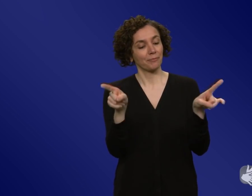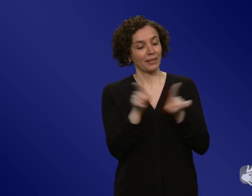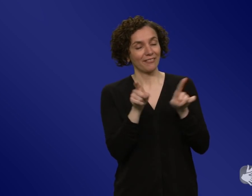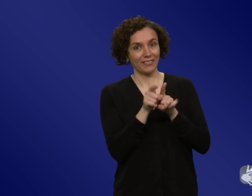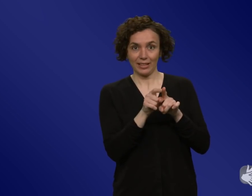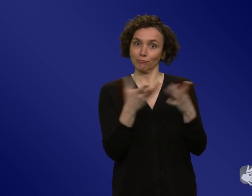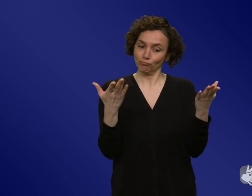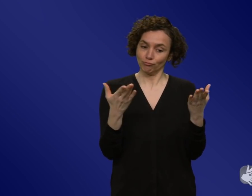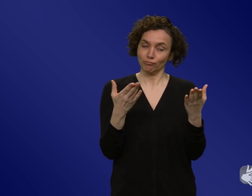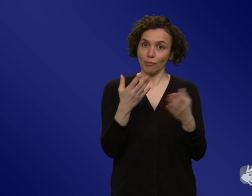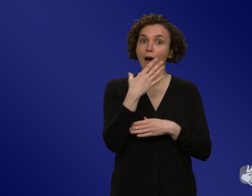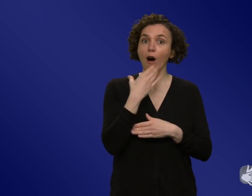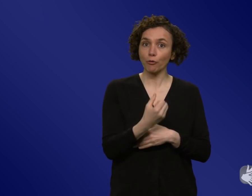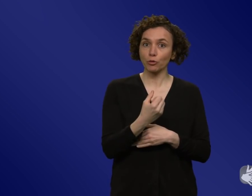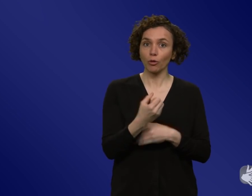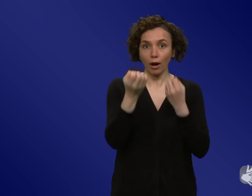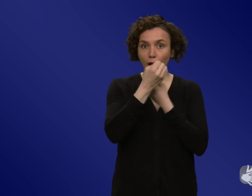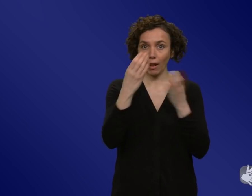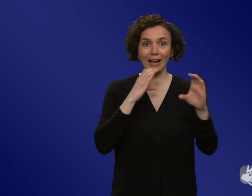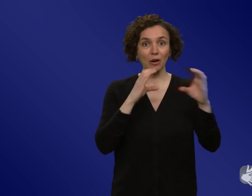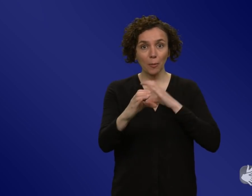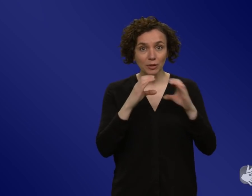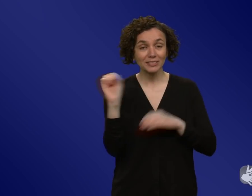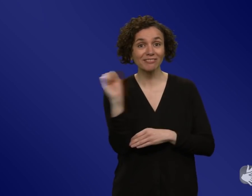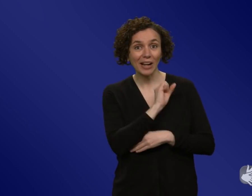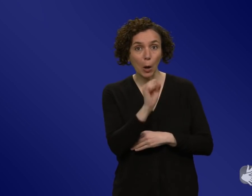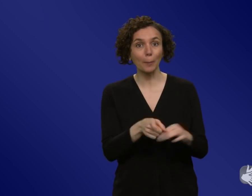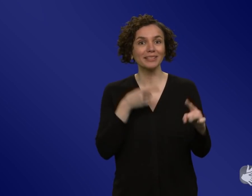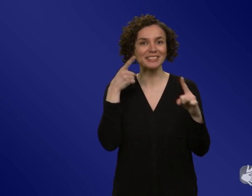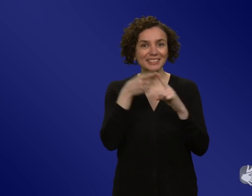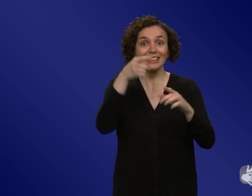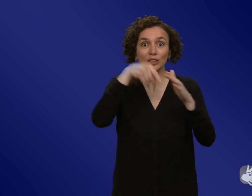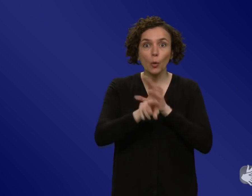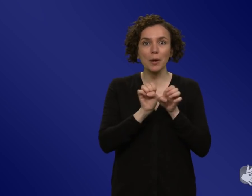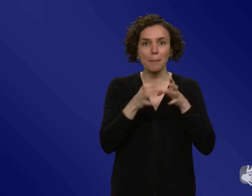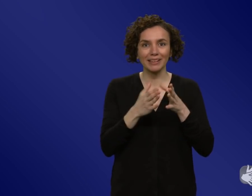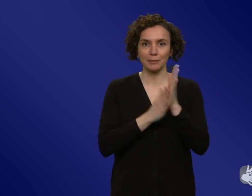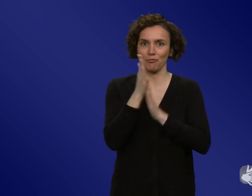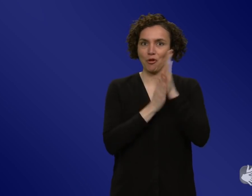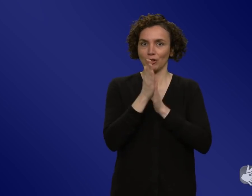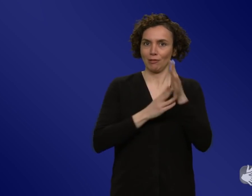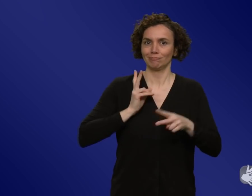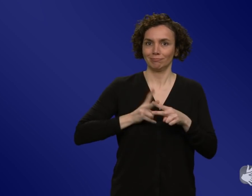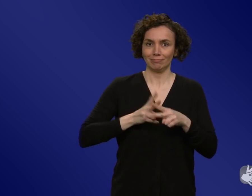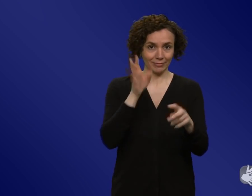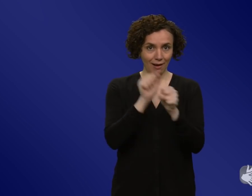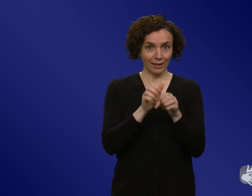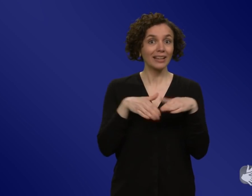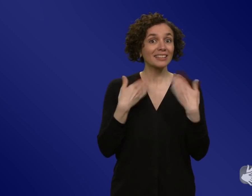also Hoffnung kommunizieren, um zu motivieren. Was kann man aus diesem Forschungsbeispiel ableiten? Können Sie uns das ein bisschen